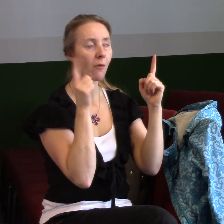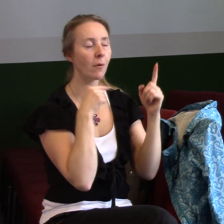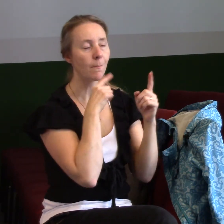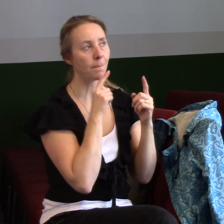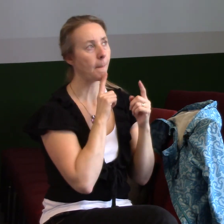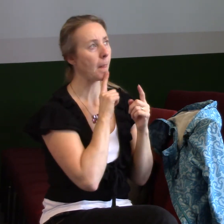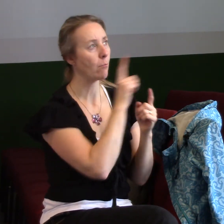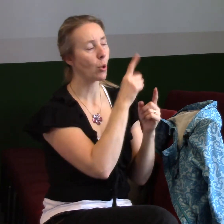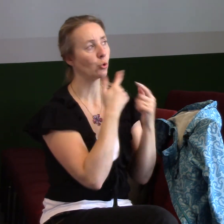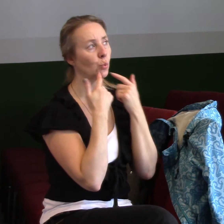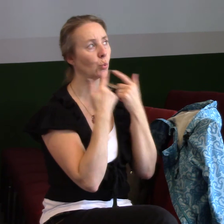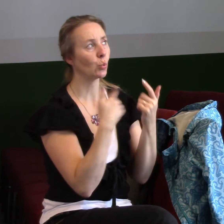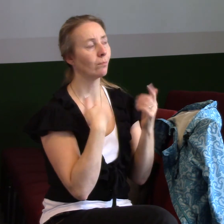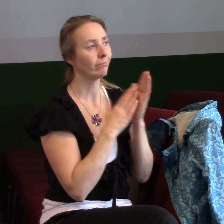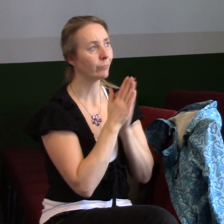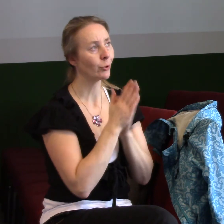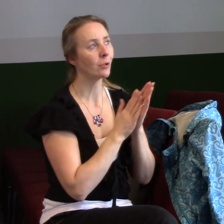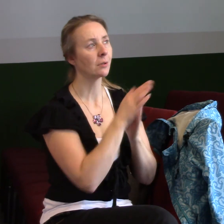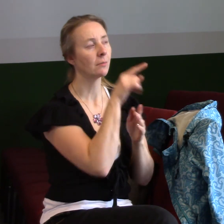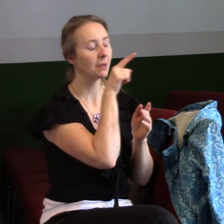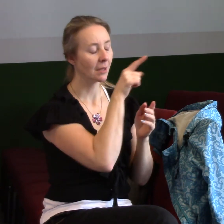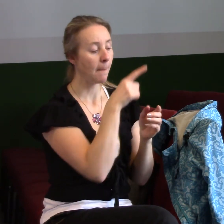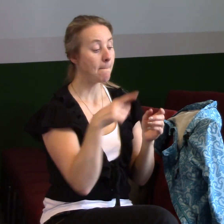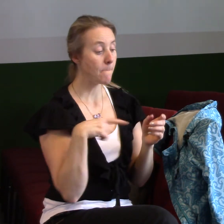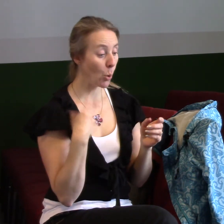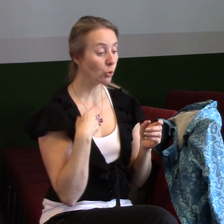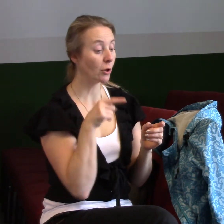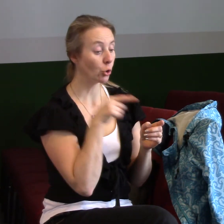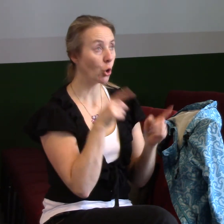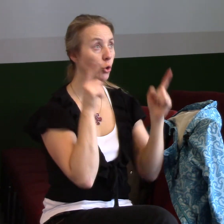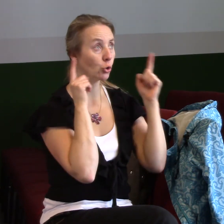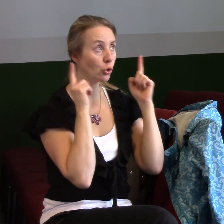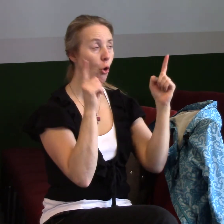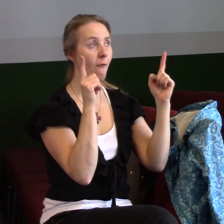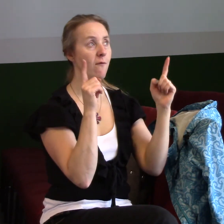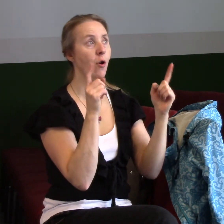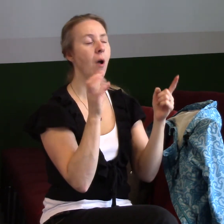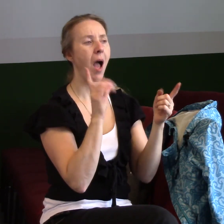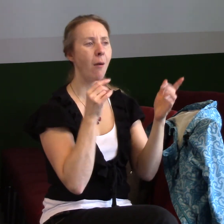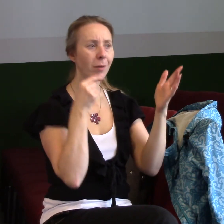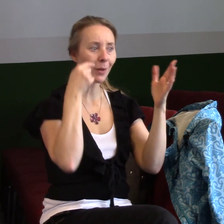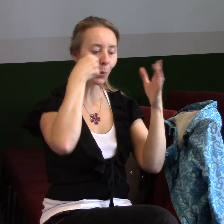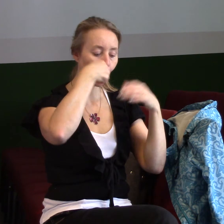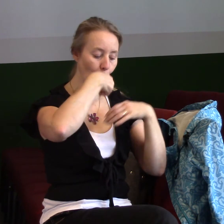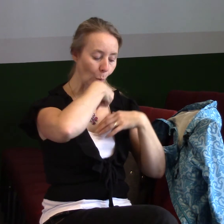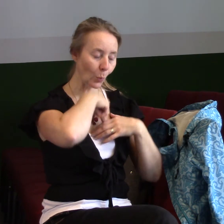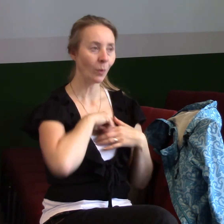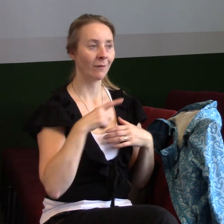aby ty si použil to slovo k tomu, aby tak proniklo do našich životů a přineslo